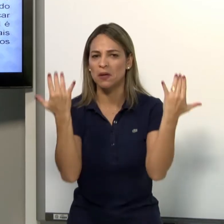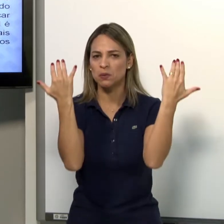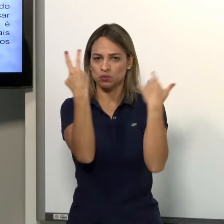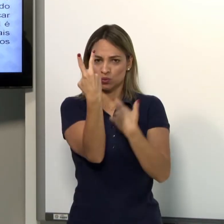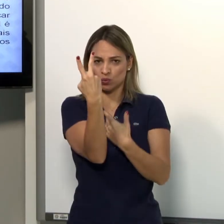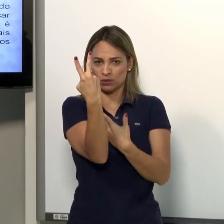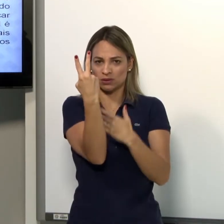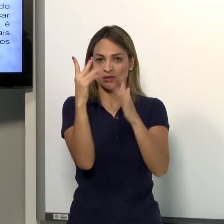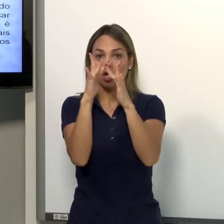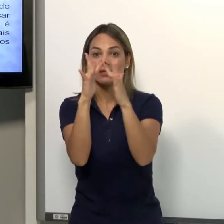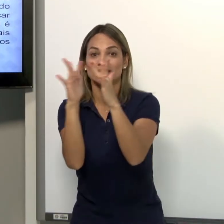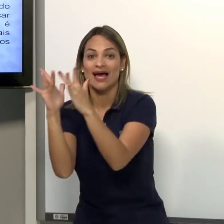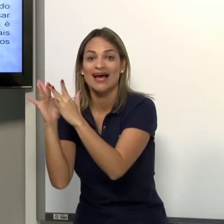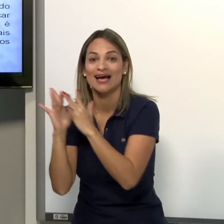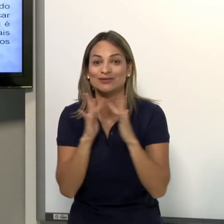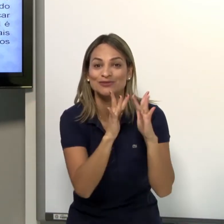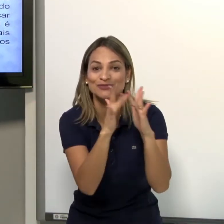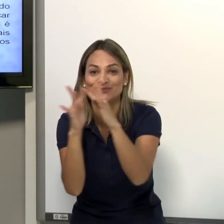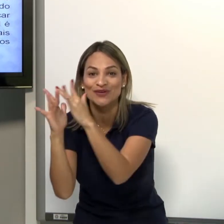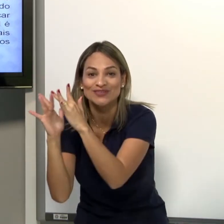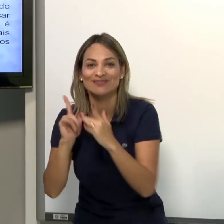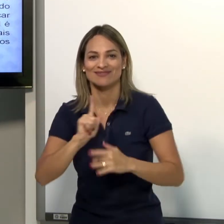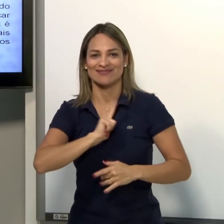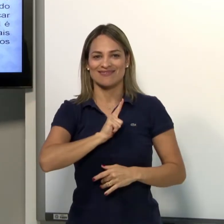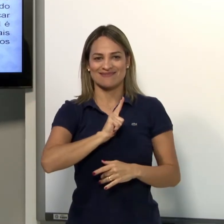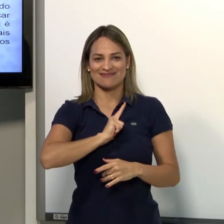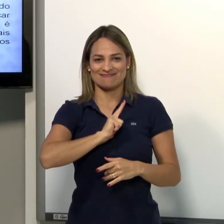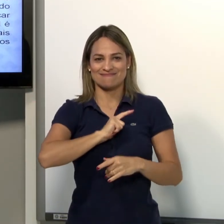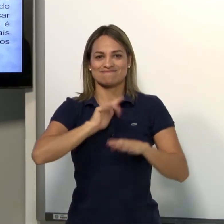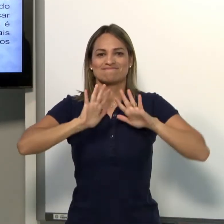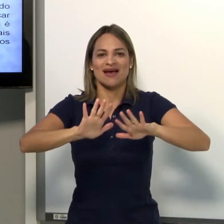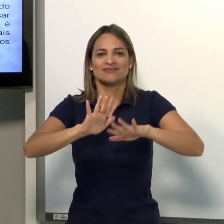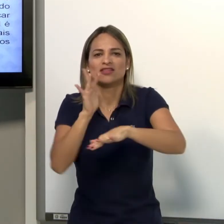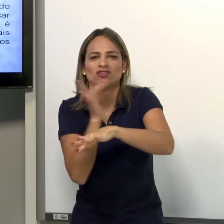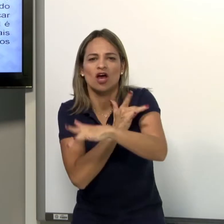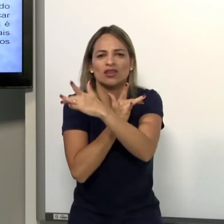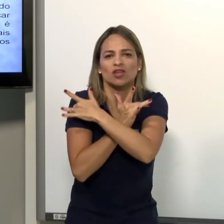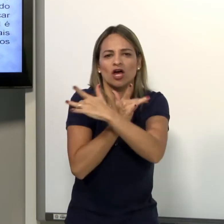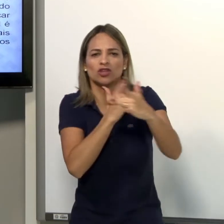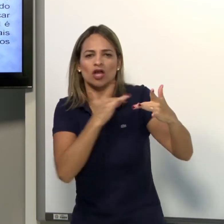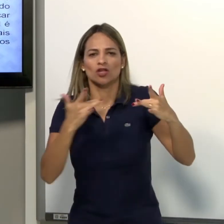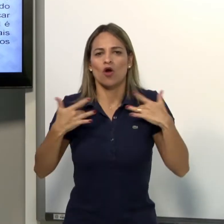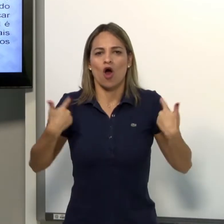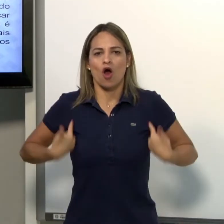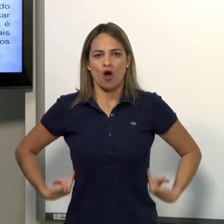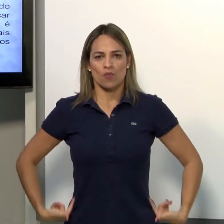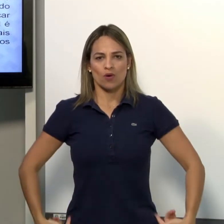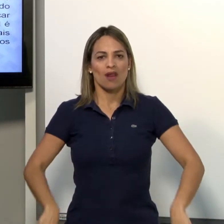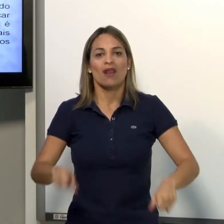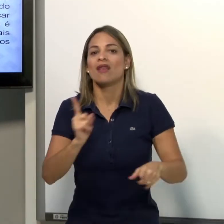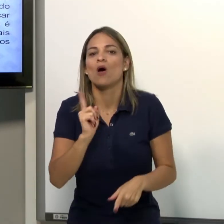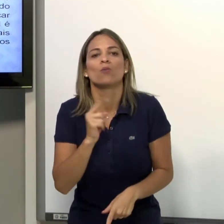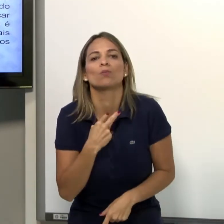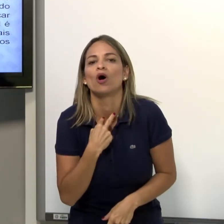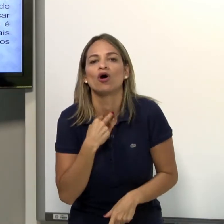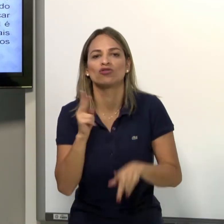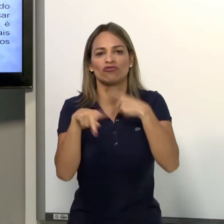as duas mãos em alguma parte do corpo. Então, se a mão tem o contato com o corpo, se ela